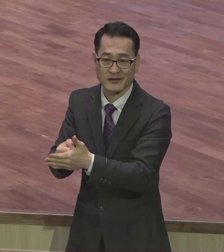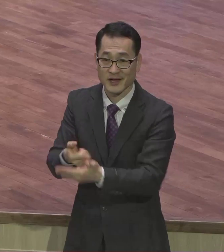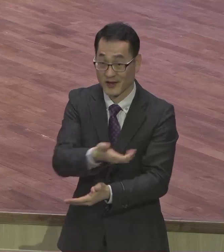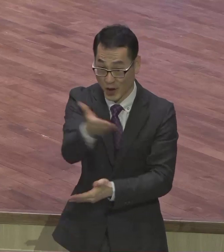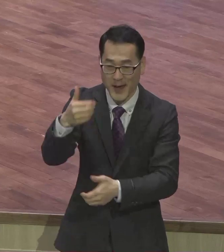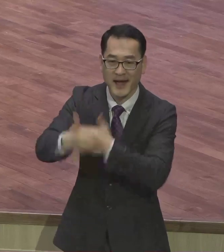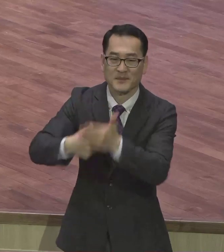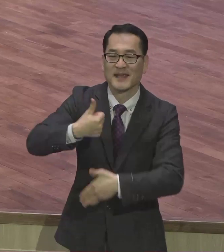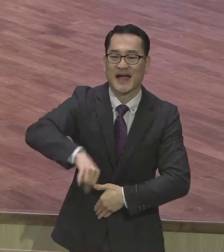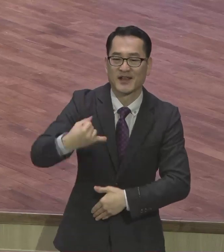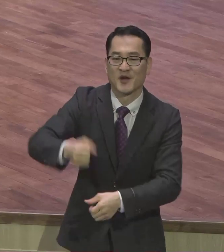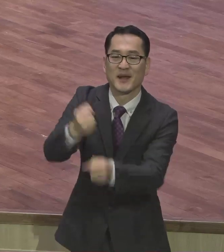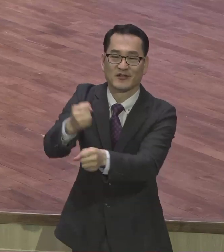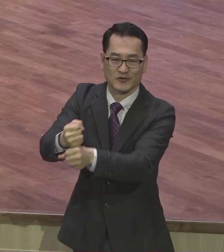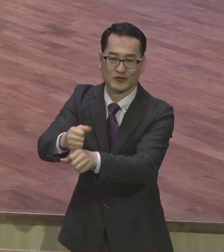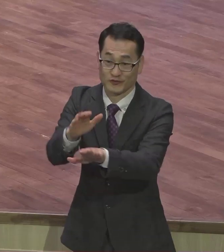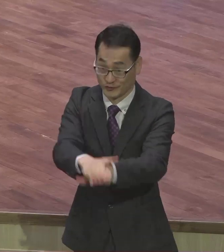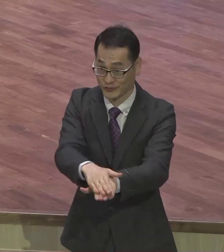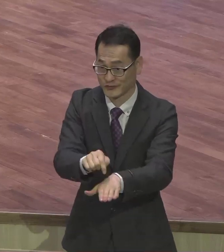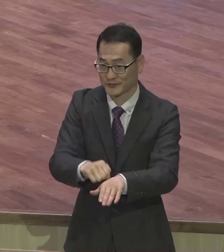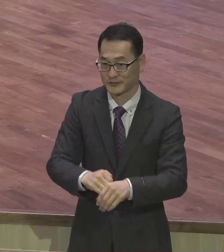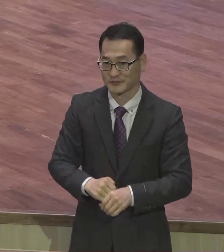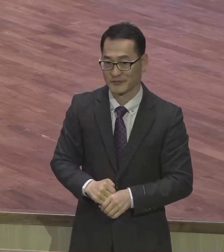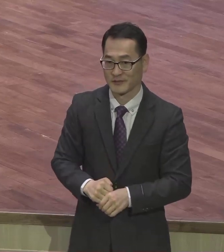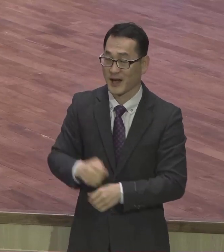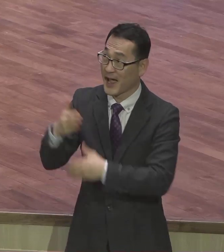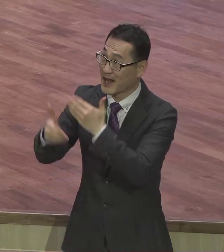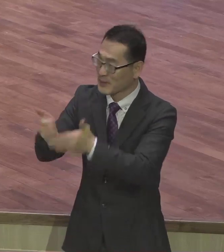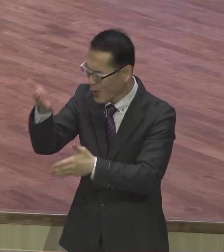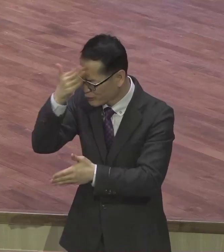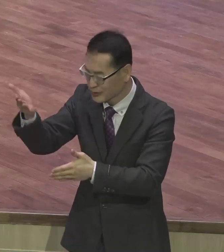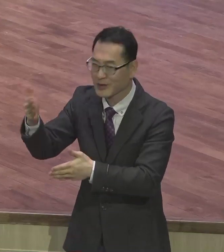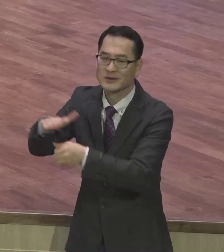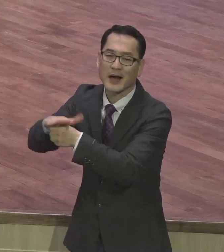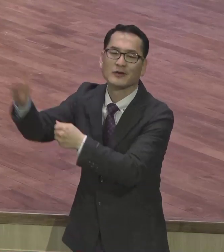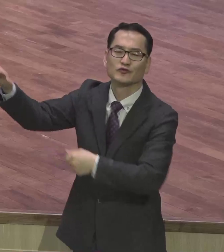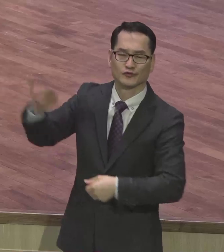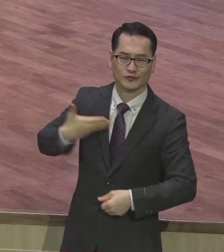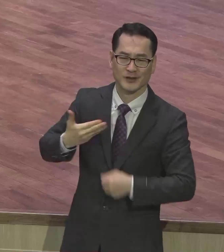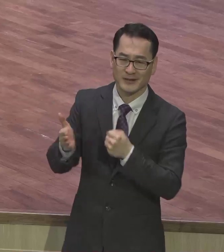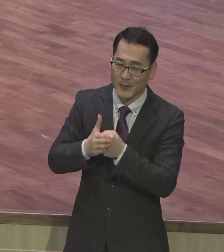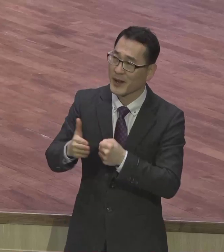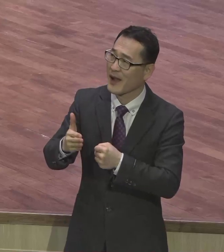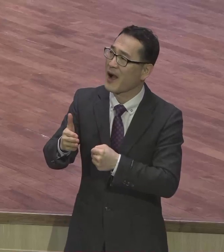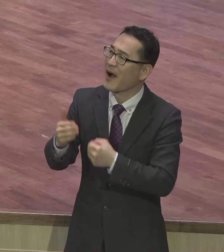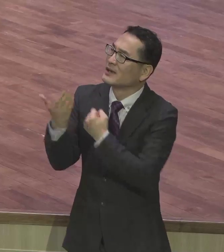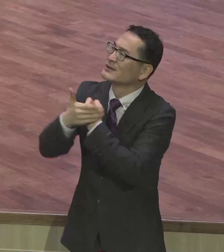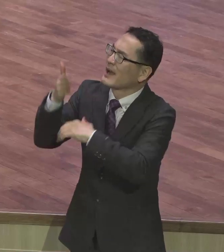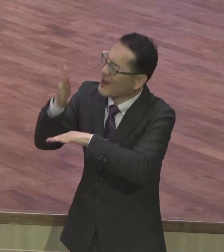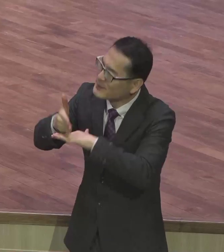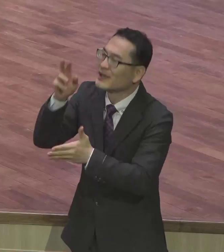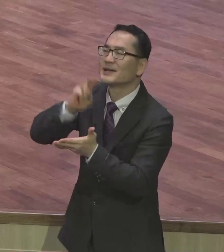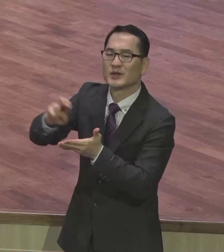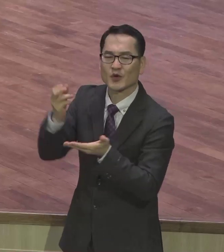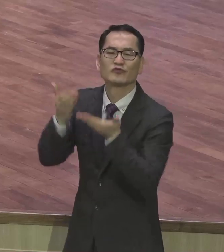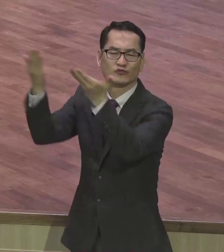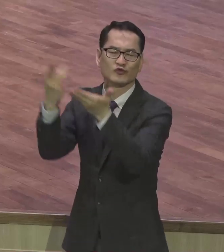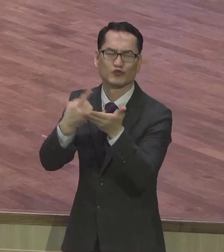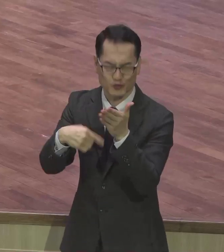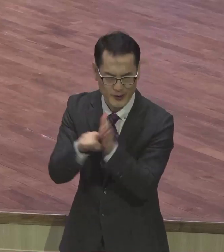사랑하시는 자 안에서 우리에게 거주시는 바 그의 은혜의 영광을 찬송하게 하려 합니다. 구원해서 뭘 하려고